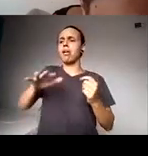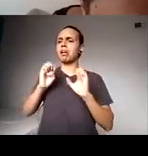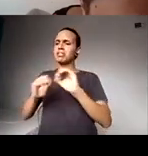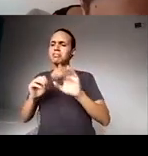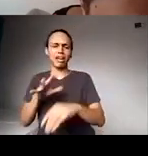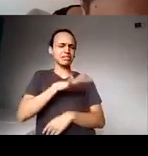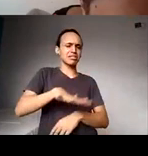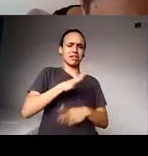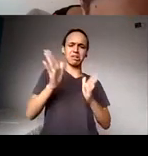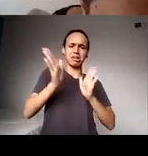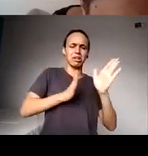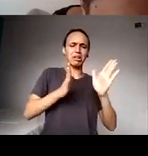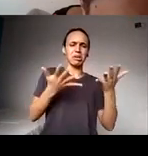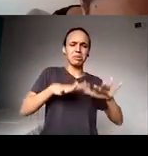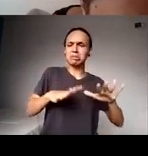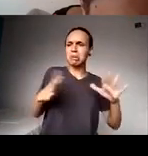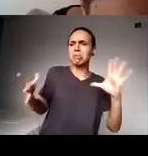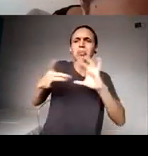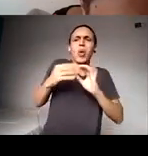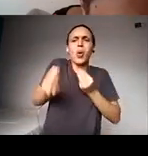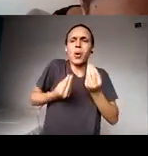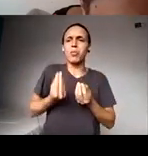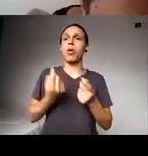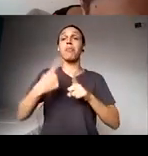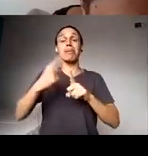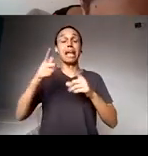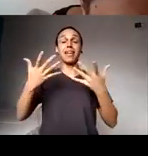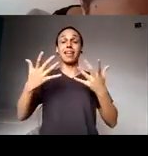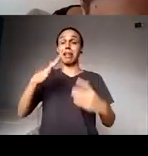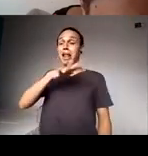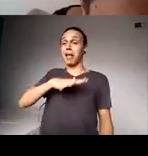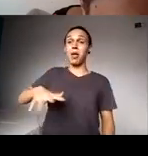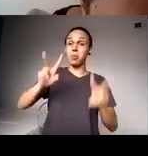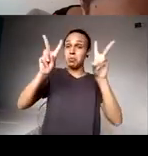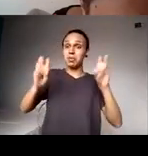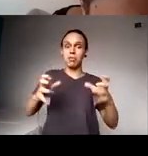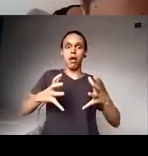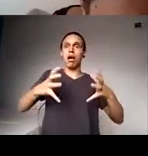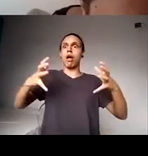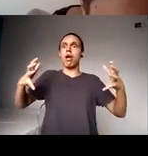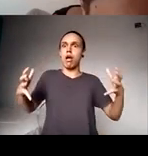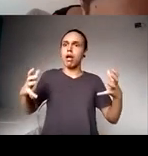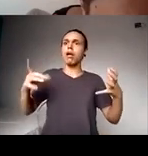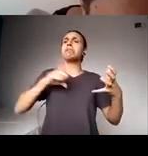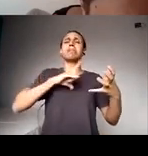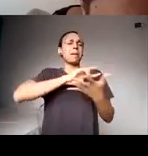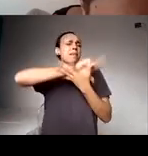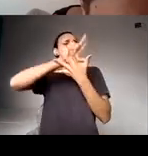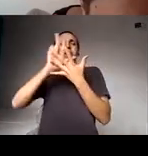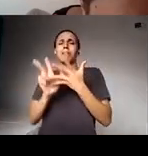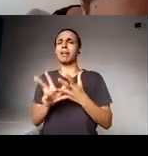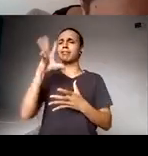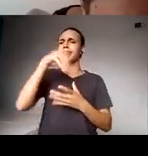porque esse é um tema, na verdade, muito amplo, e ele envolve muitas dimensões, desde dimensões